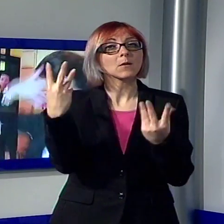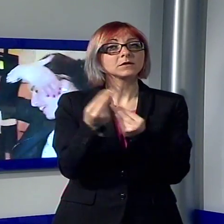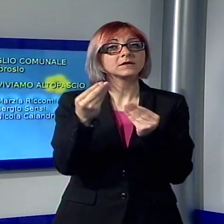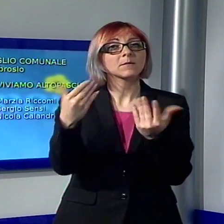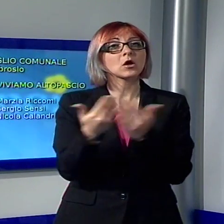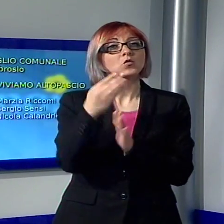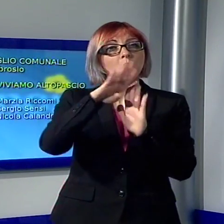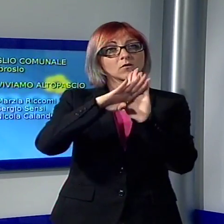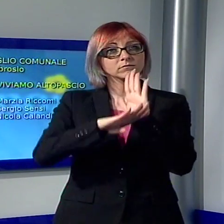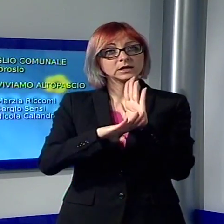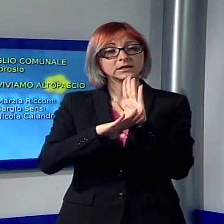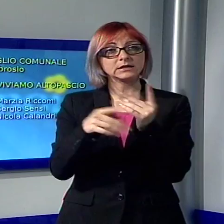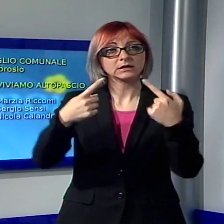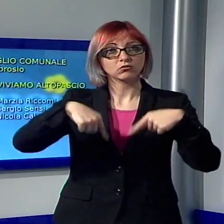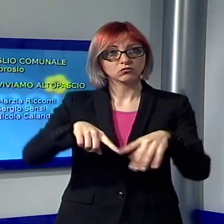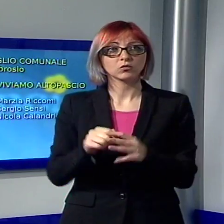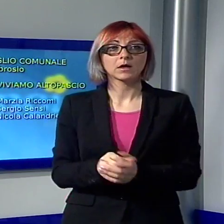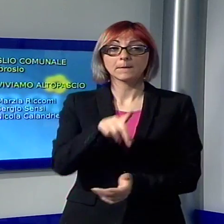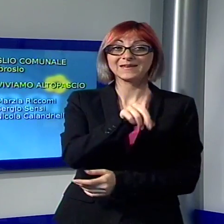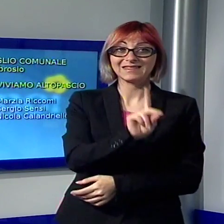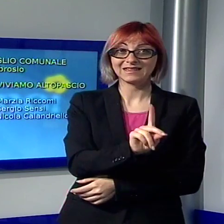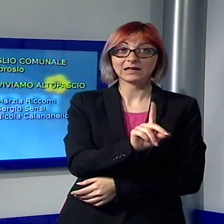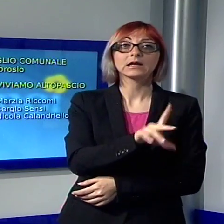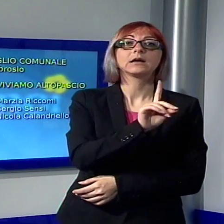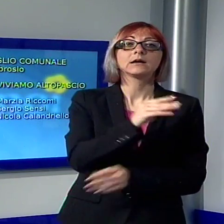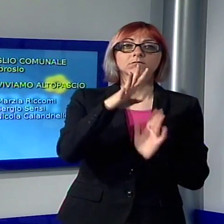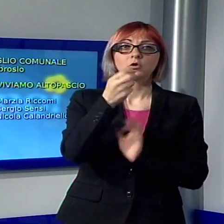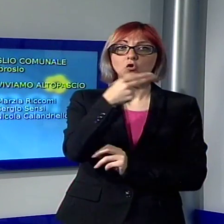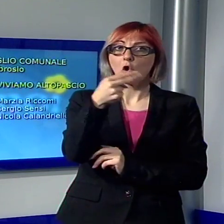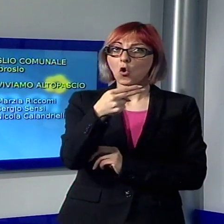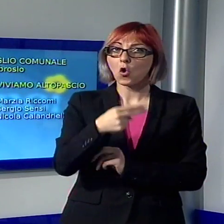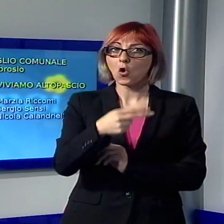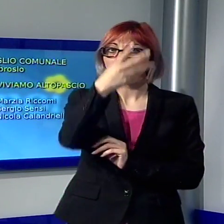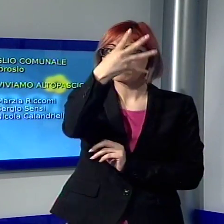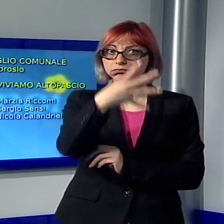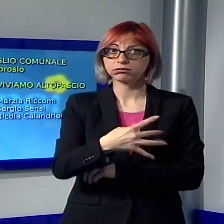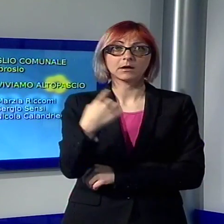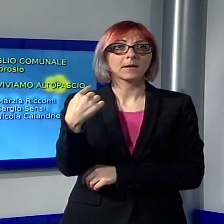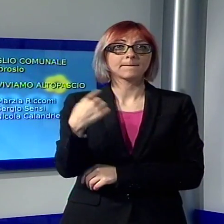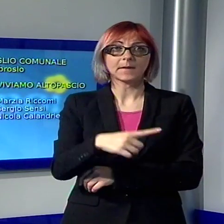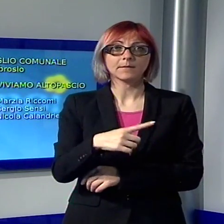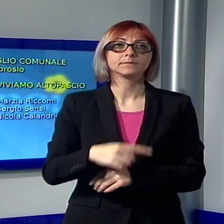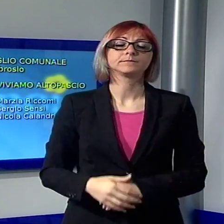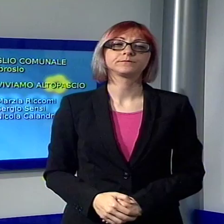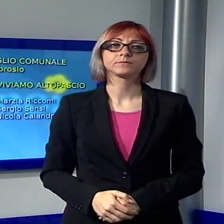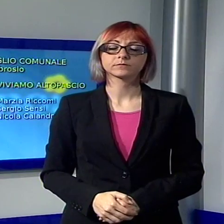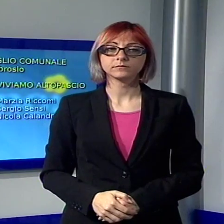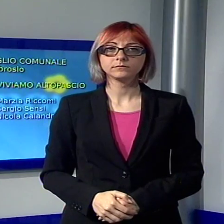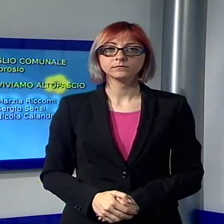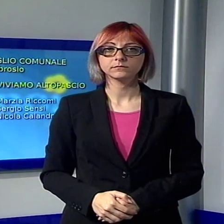Per il PD i nuovi consiglieri sono Daniel Toci, Marco Remaschi, Martina Cagliari, Ilaria Sorini, Giovanni Pippi, Gaia